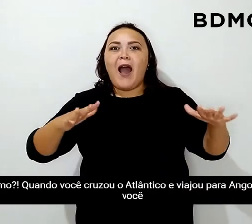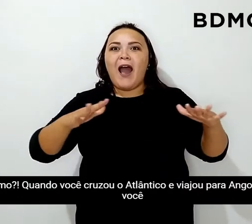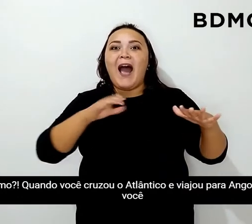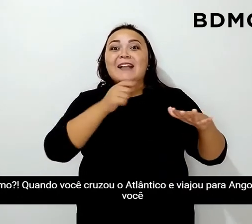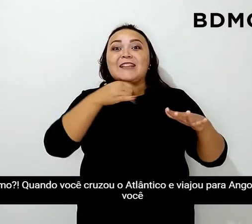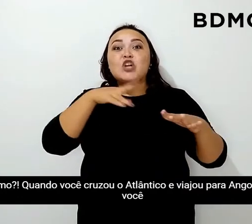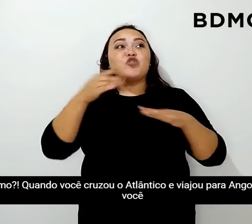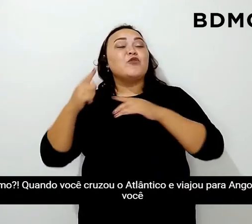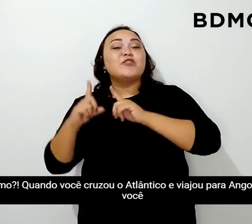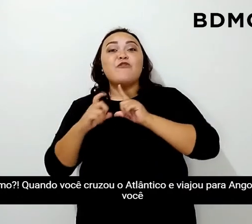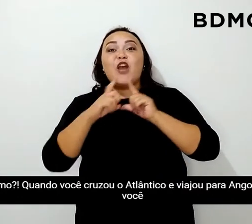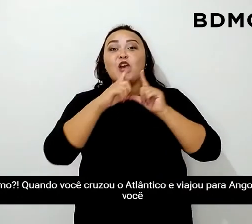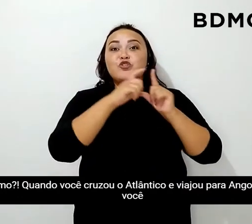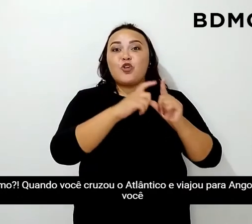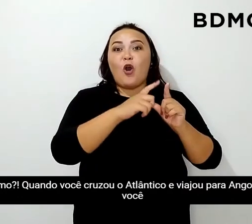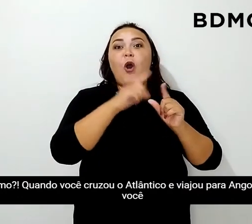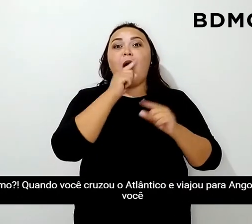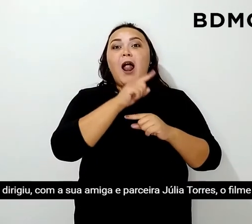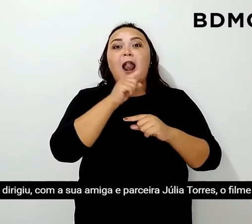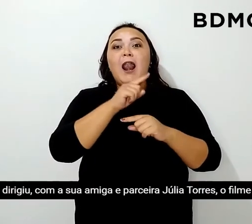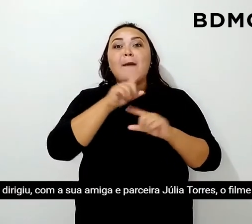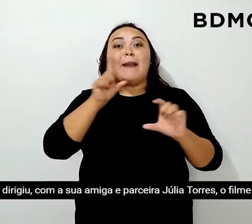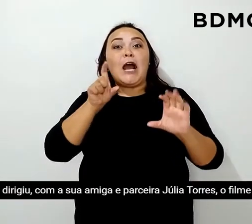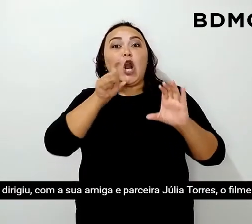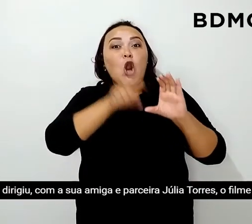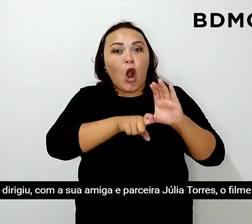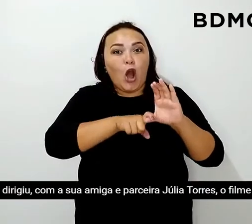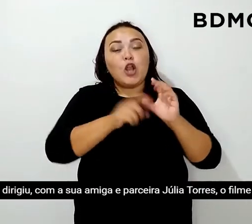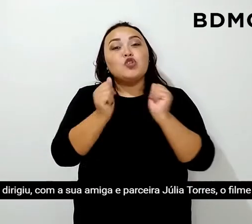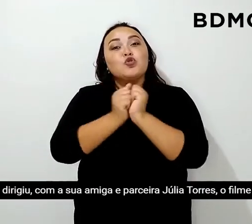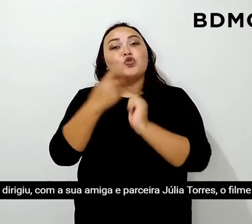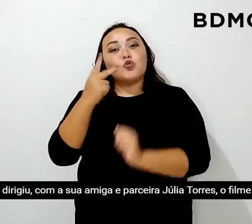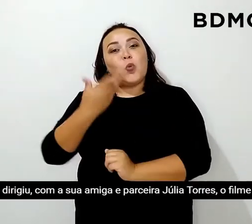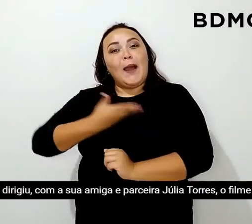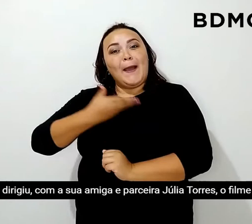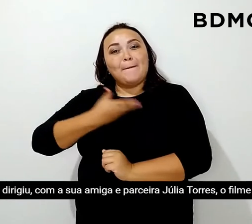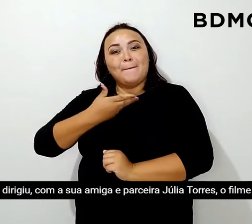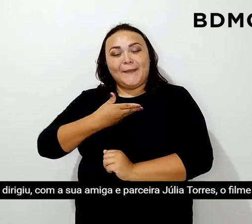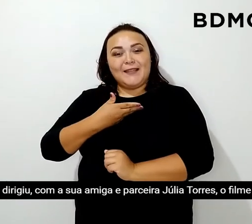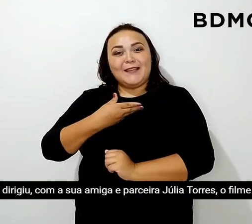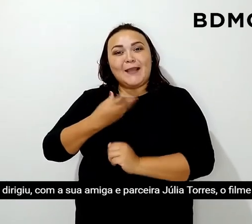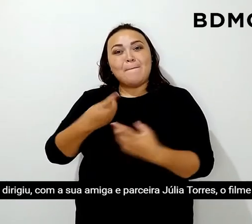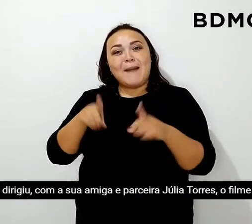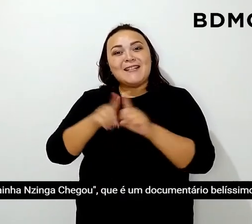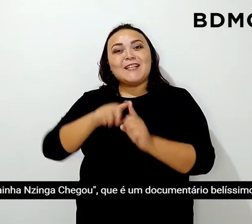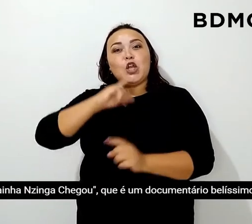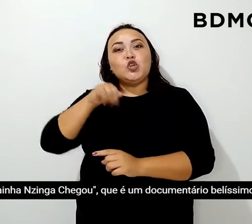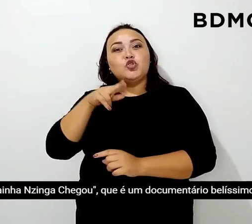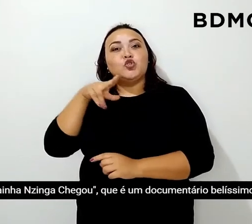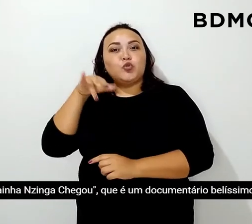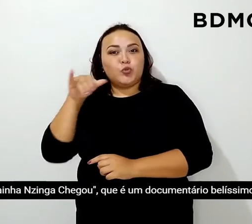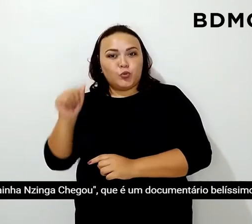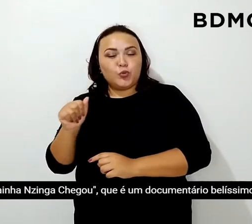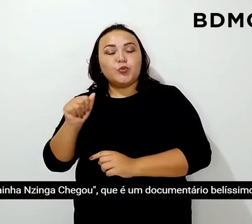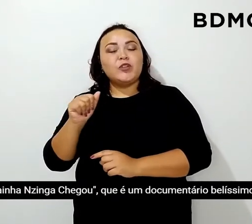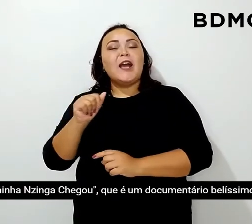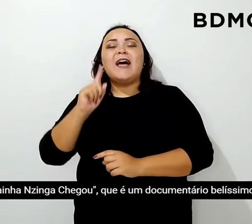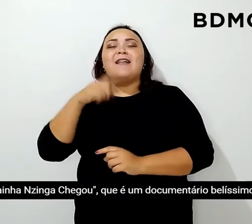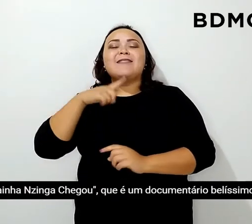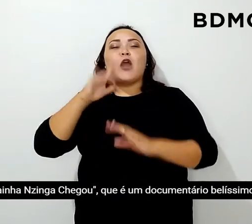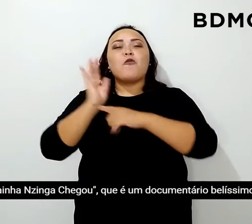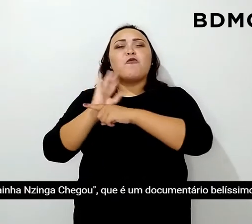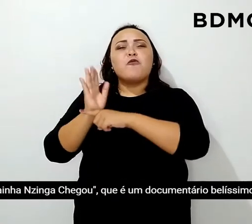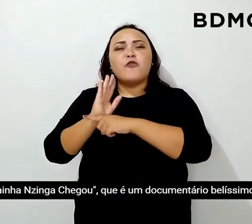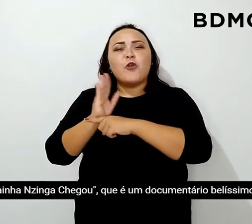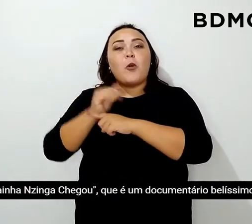Atlântico e viajou para Angola, onde você dirigiu com a sua amiga e parceira, Júnia Torres, o filme A Rainha Nizinga Chegou, que é um